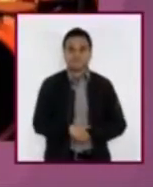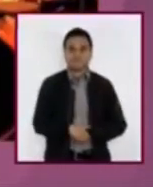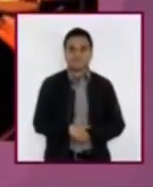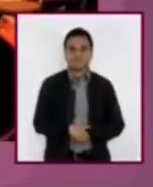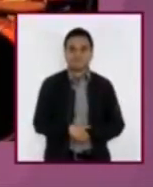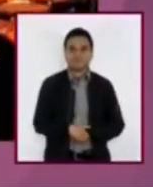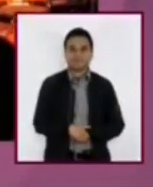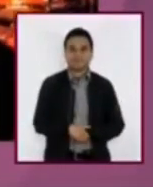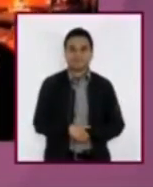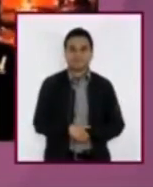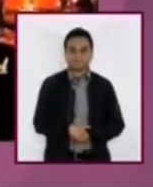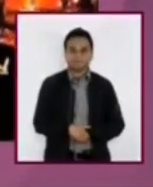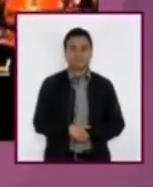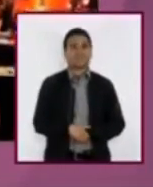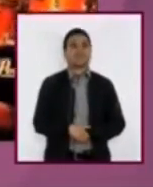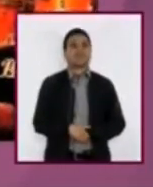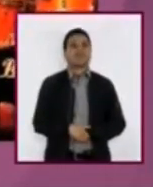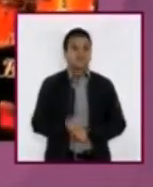¡Te veo!